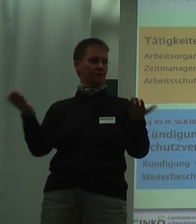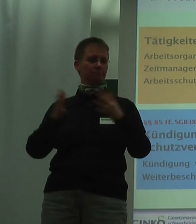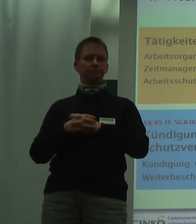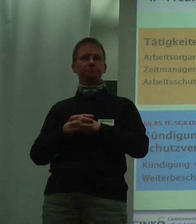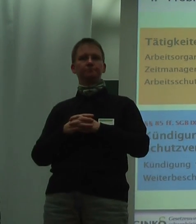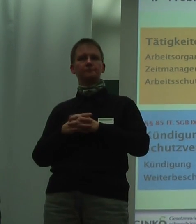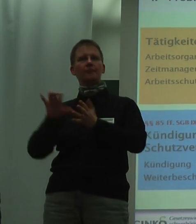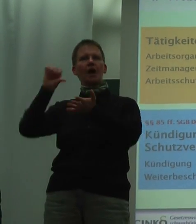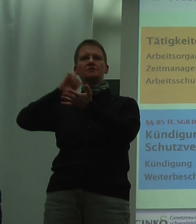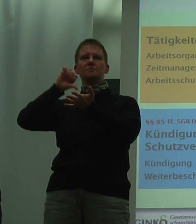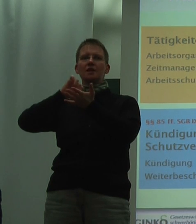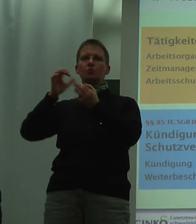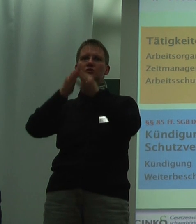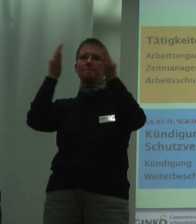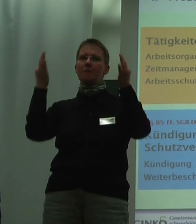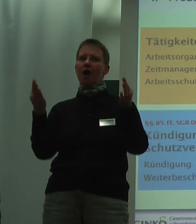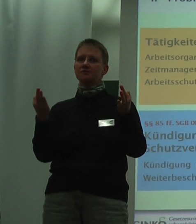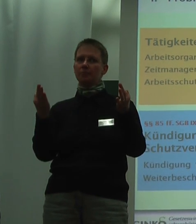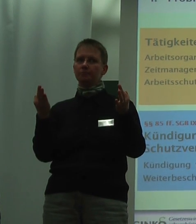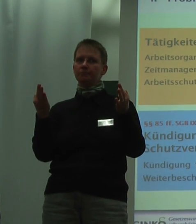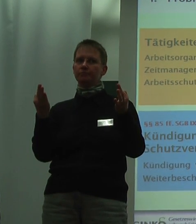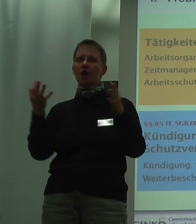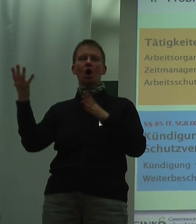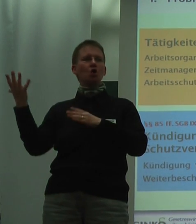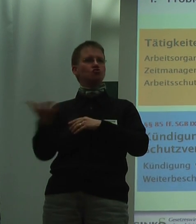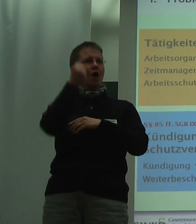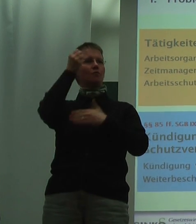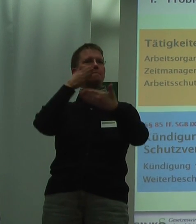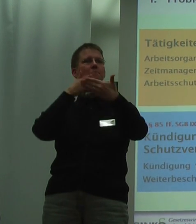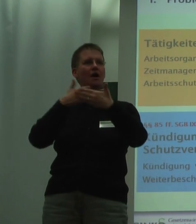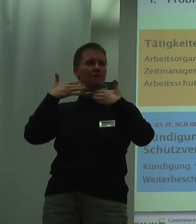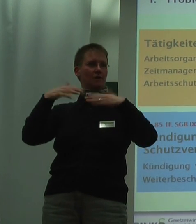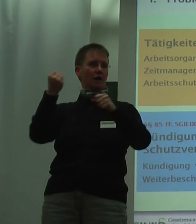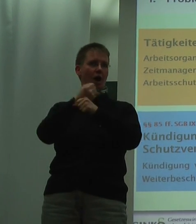Im Mittelpunkt dieser Maßnahmen spielt die Schaffung eines barrierefreien Arbeitsplatzes.